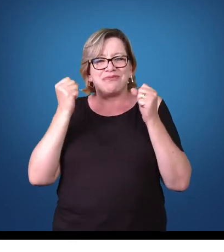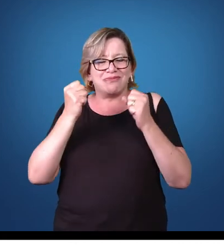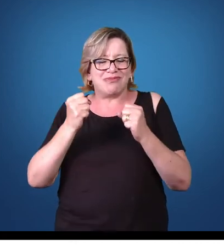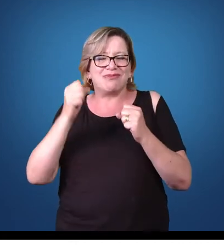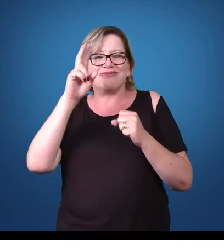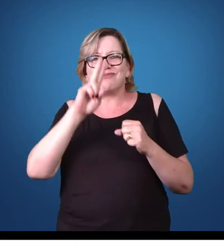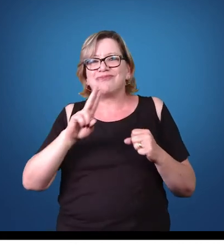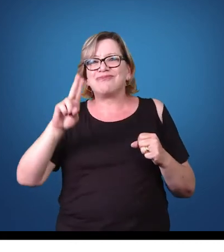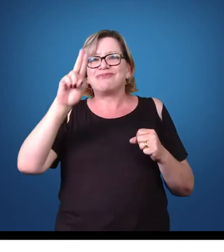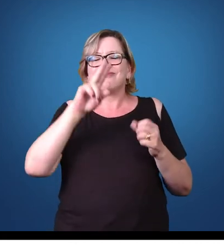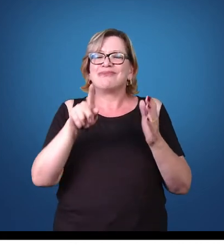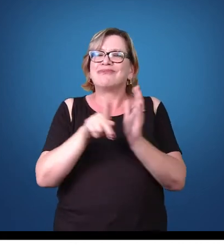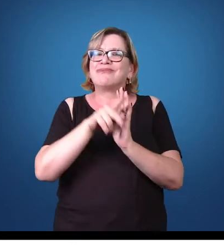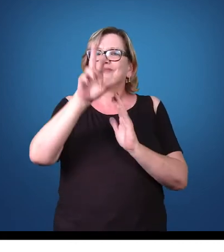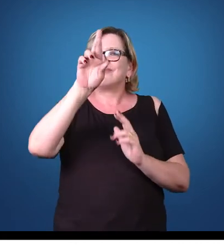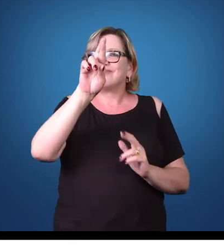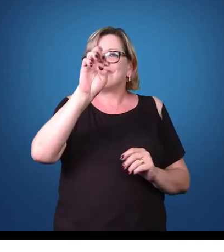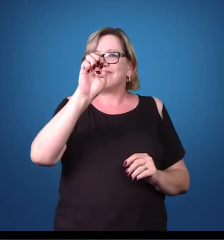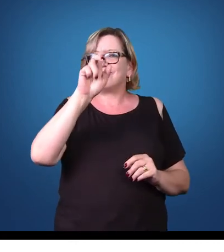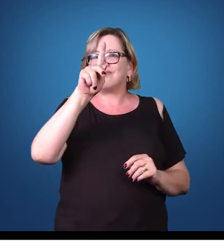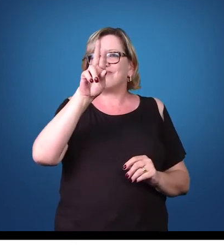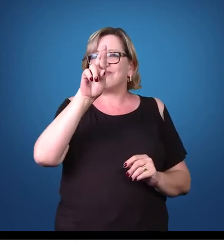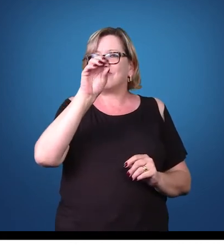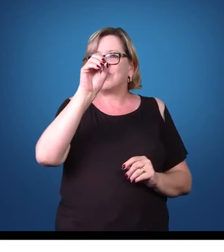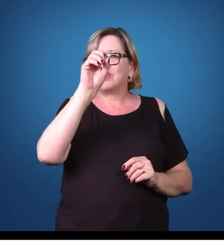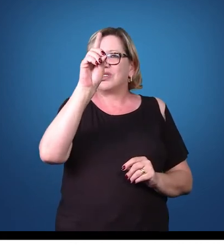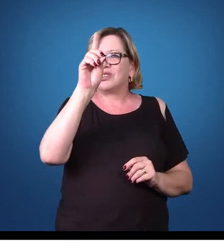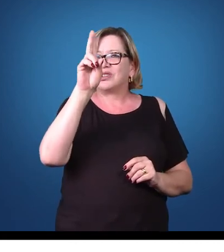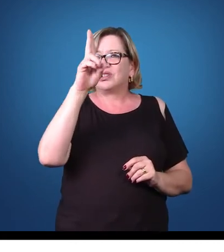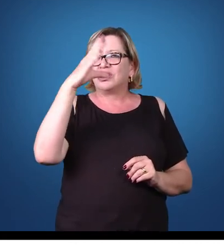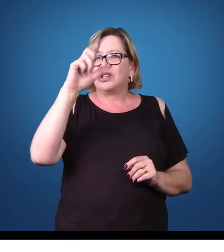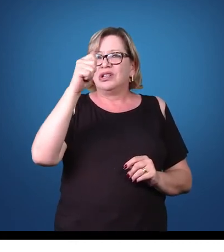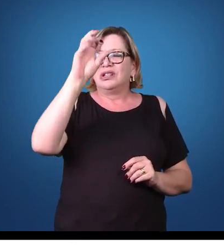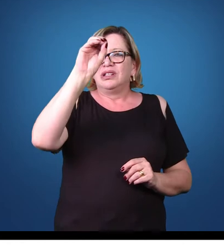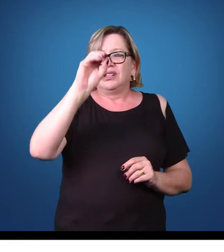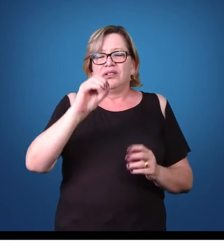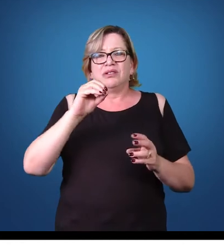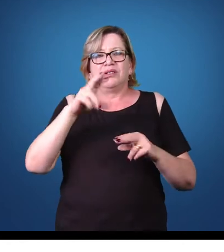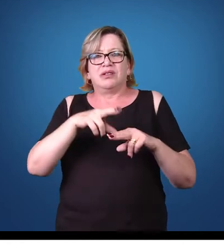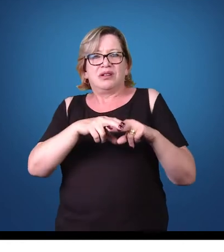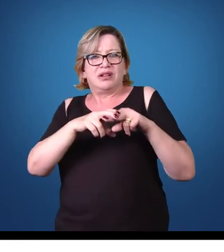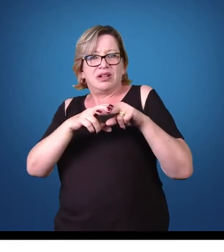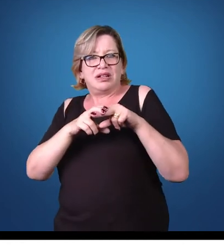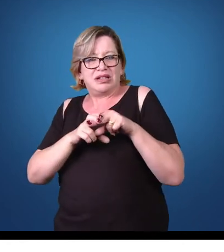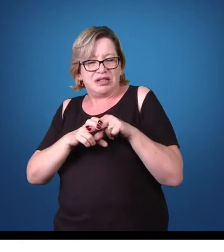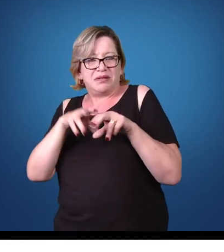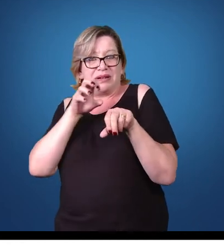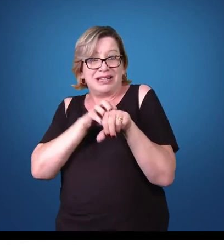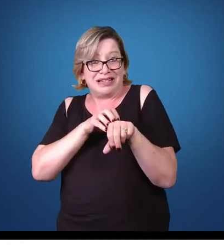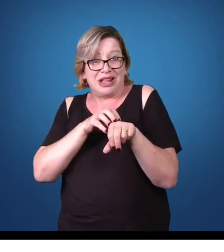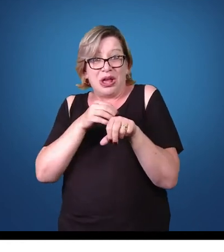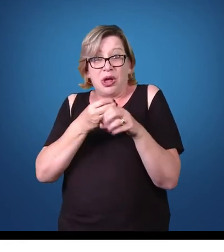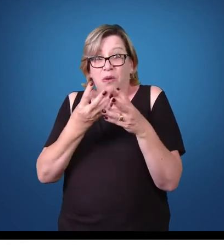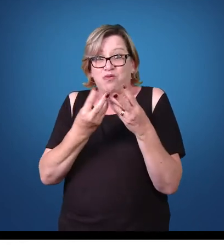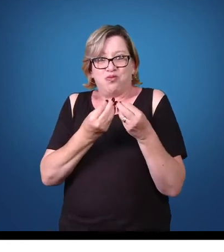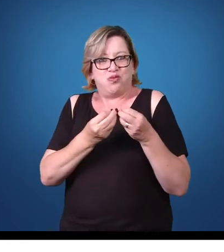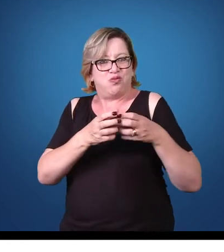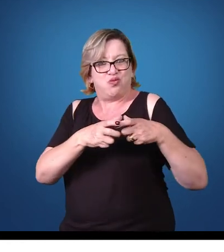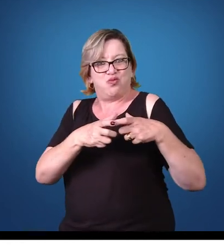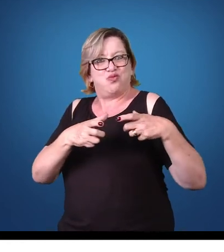reprodução. E, por conta disso, esses parasitas, eles podem se multiplicar, eles podem produzir